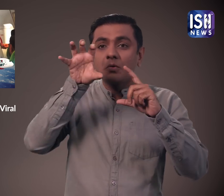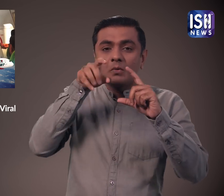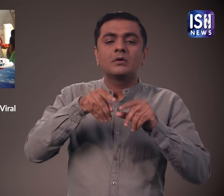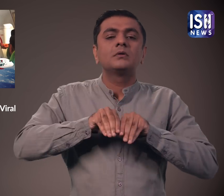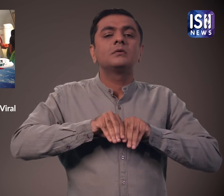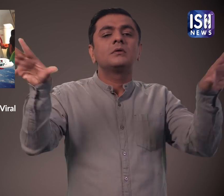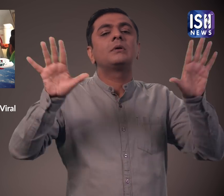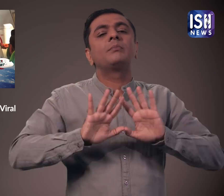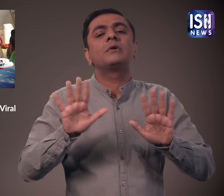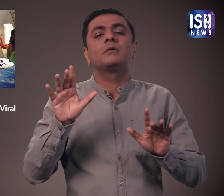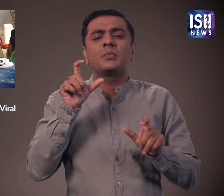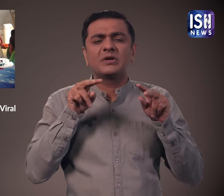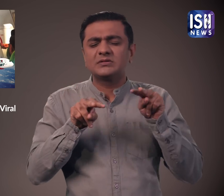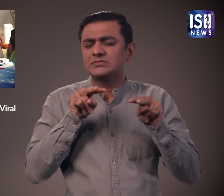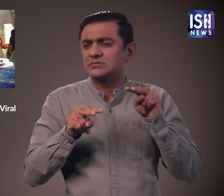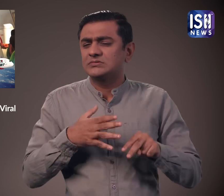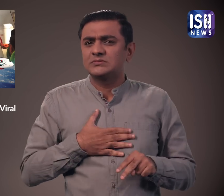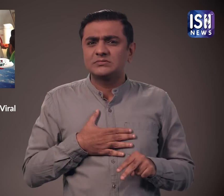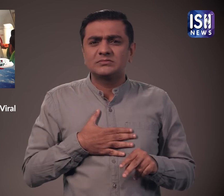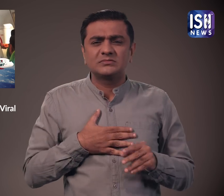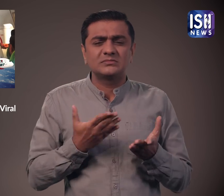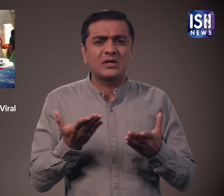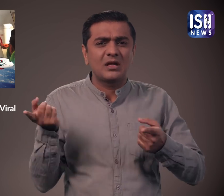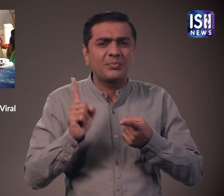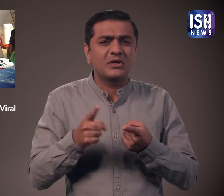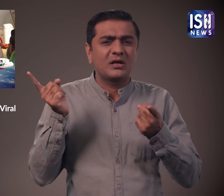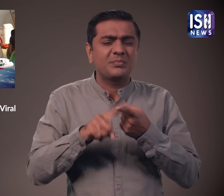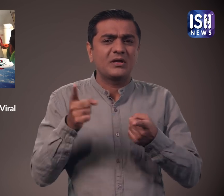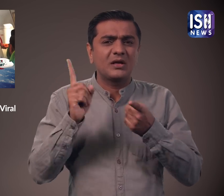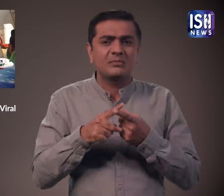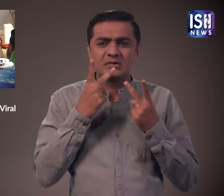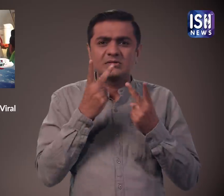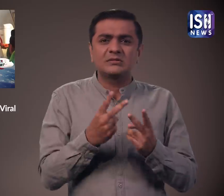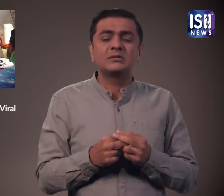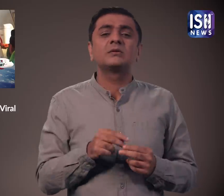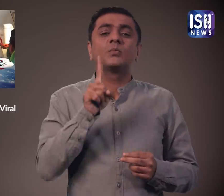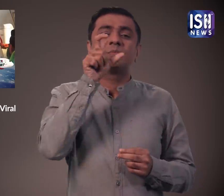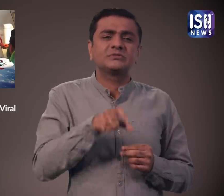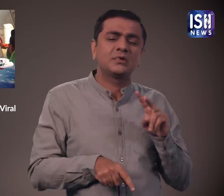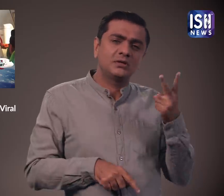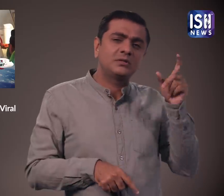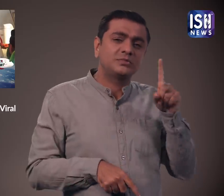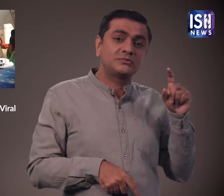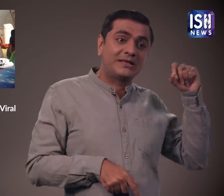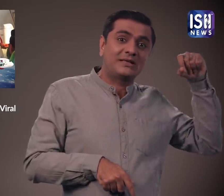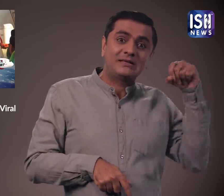वीडियो ही वाइरल हो गया है बार-बार होने वाली इन घटनाओं से कई लोग स्थब्द रहे गए एक यूजर ने कमेंट किया